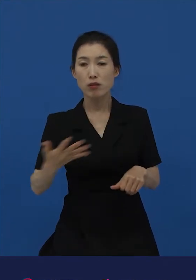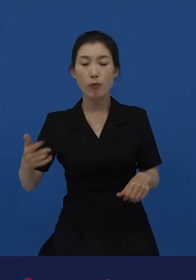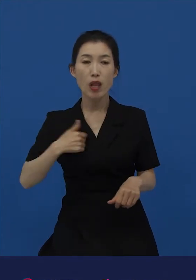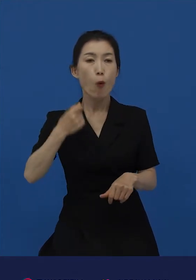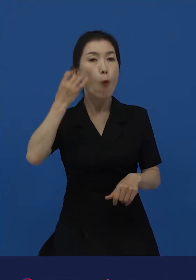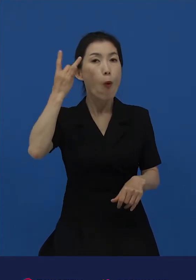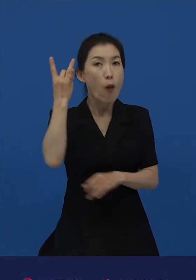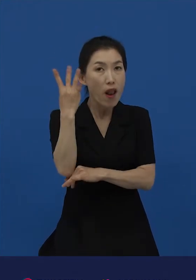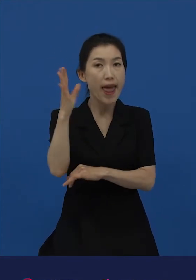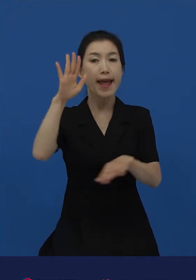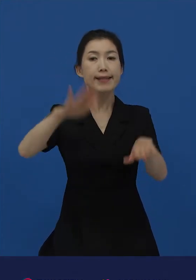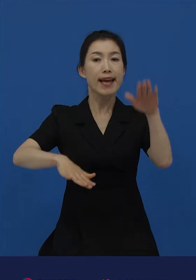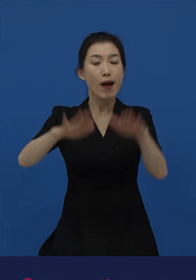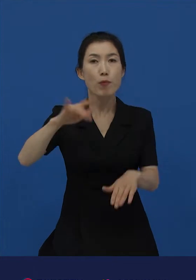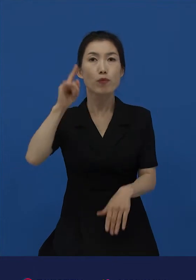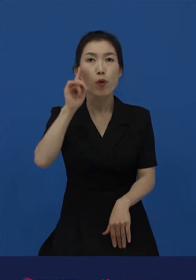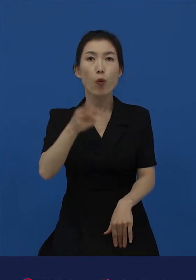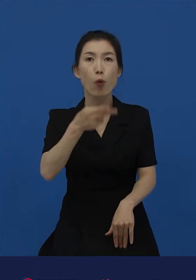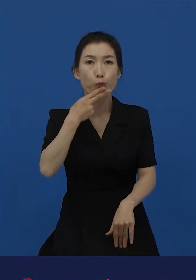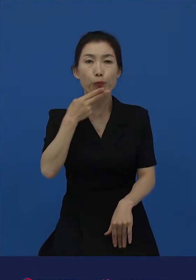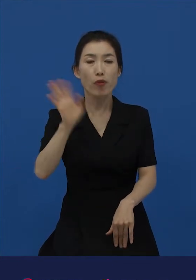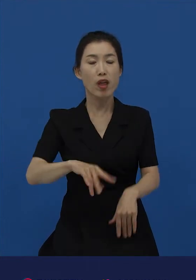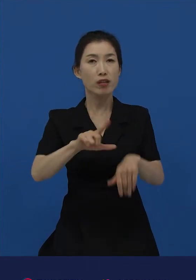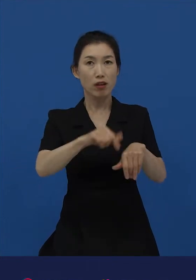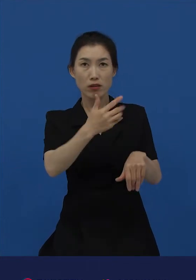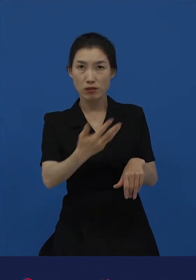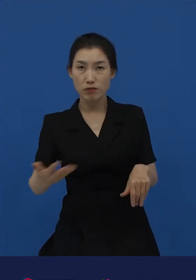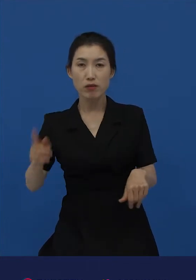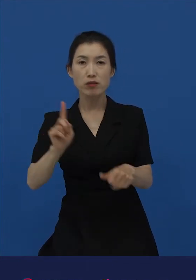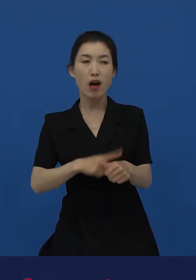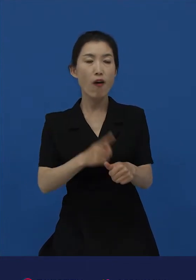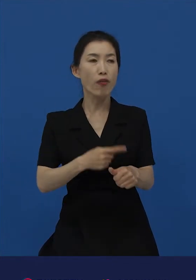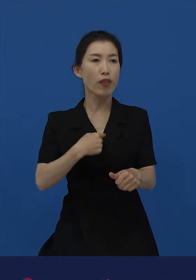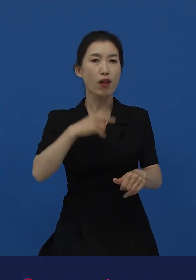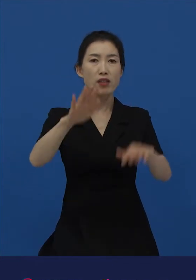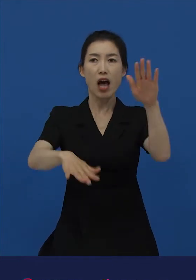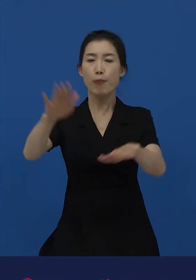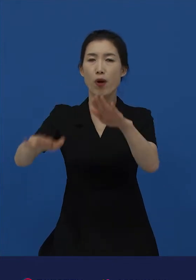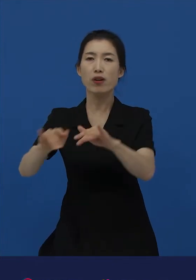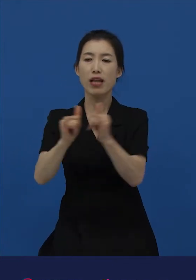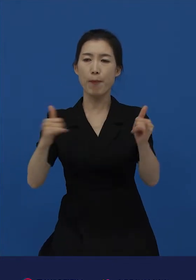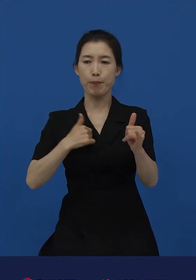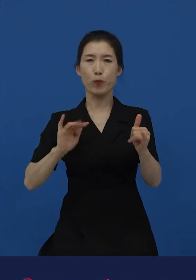권력이고 시간이 지날수록 그 권력의 크기가 더 커진다는 점에서